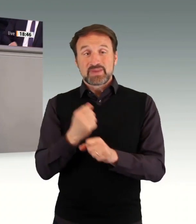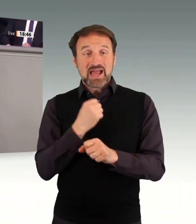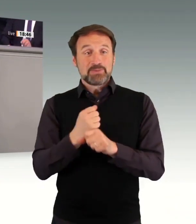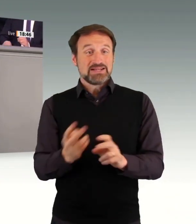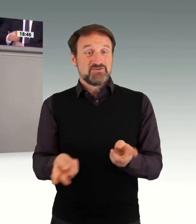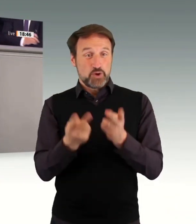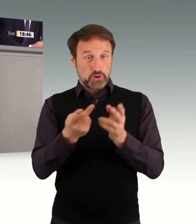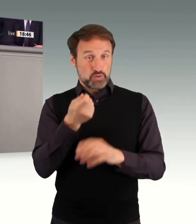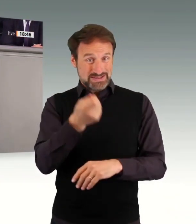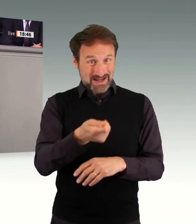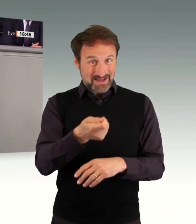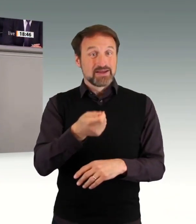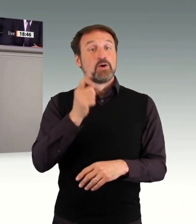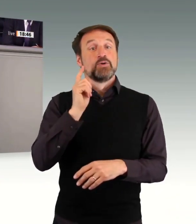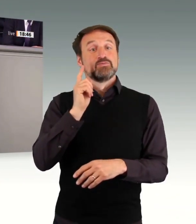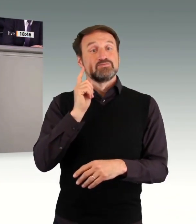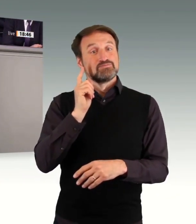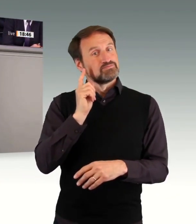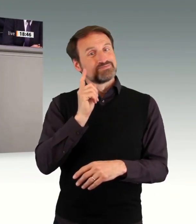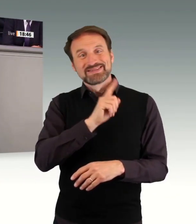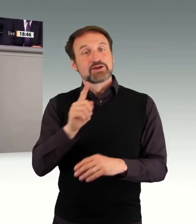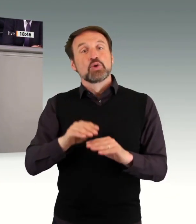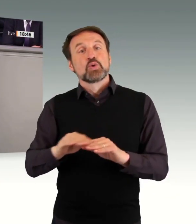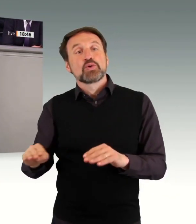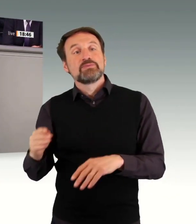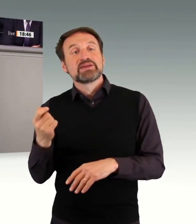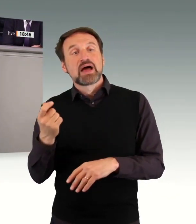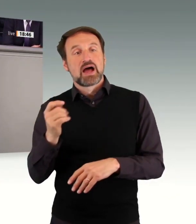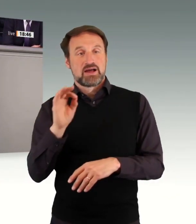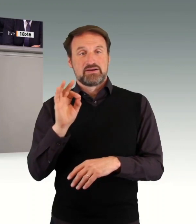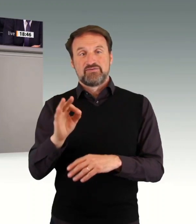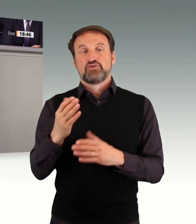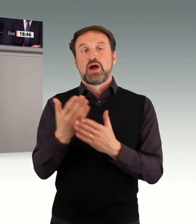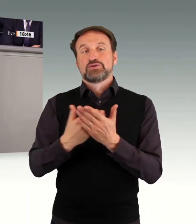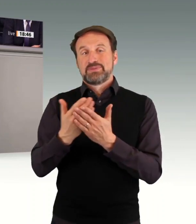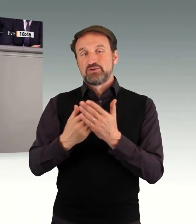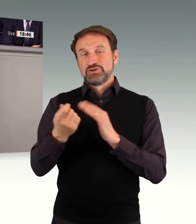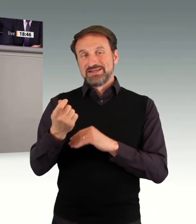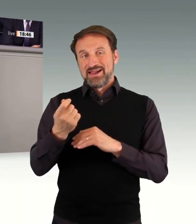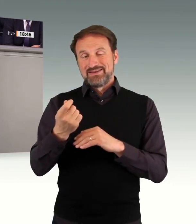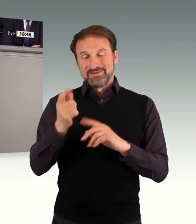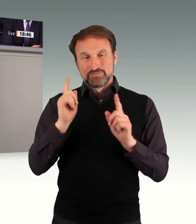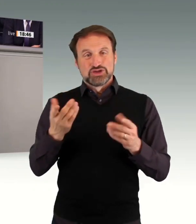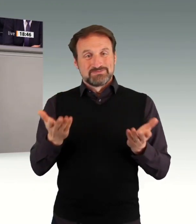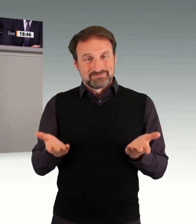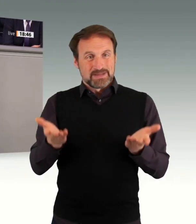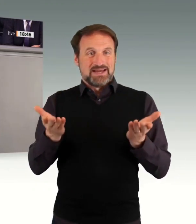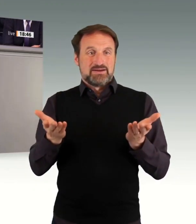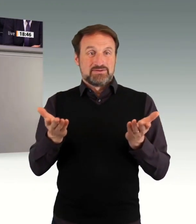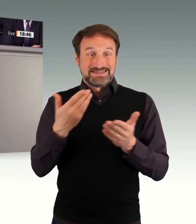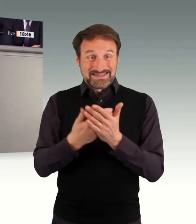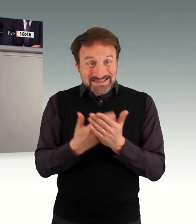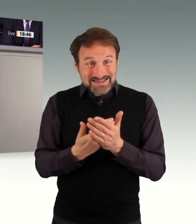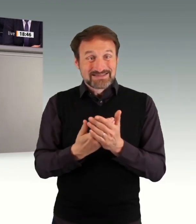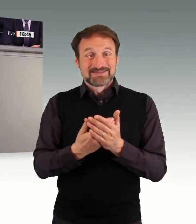Behinderung nicht halt machen und muss als Chance verstanden werden, damit Menschen mit Behinderung noch besser auf dem ersten Arbeitsmarkt Fuß fassen können. Wir